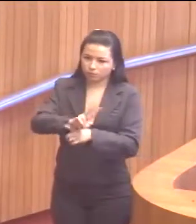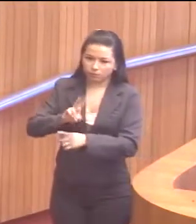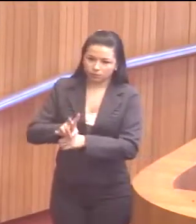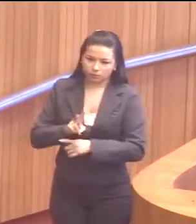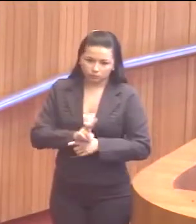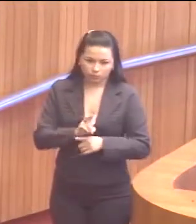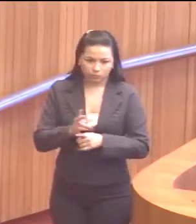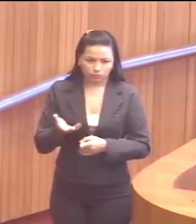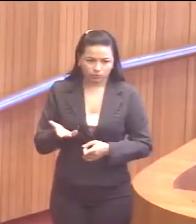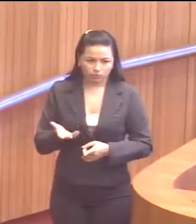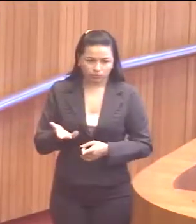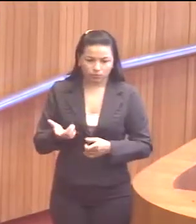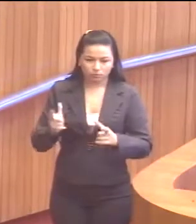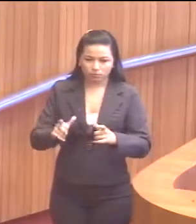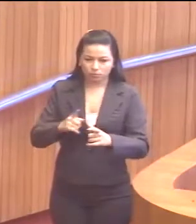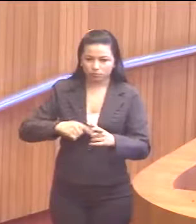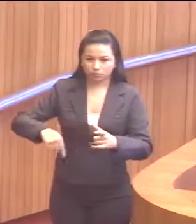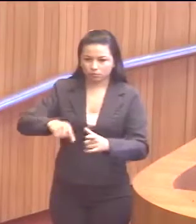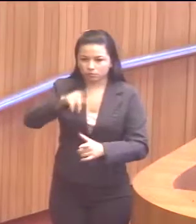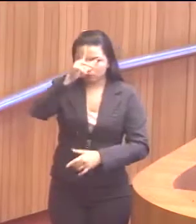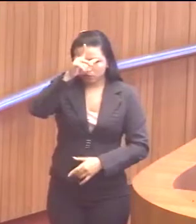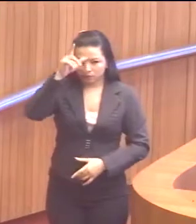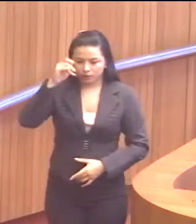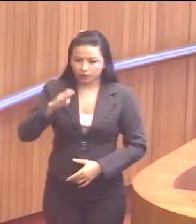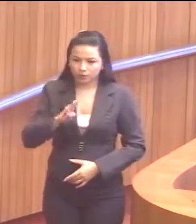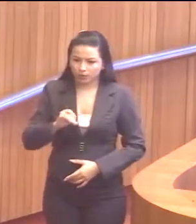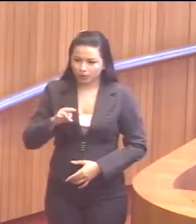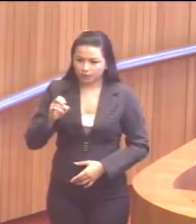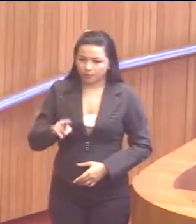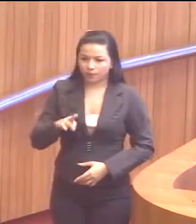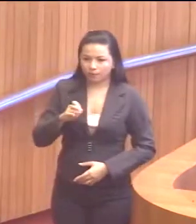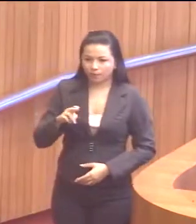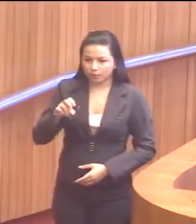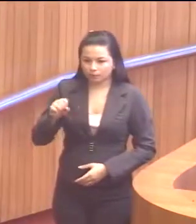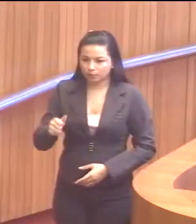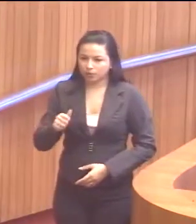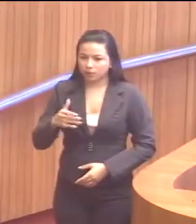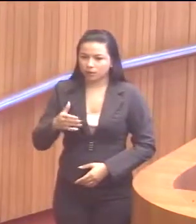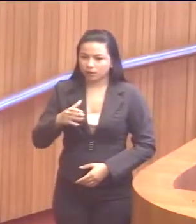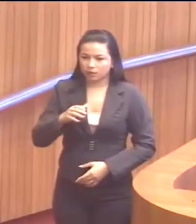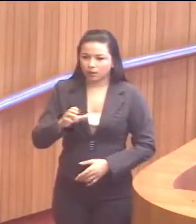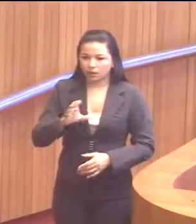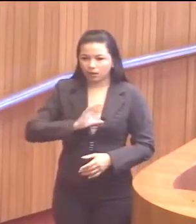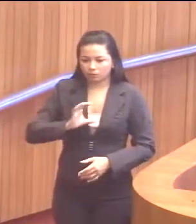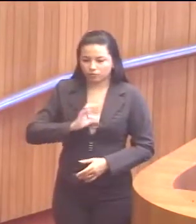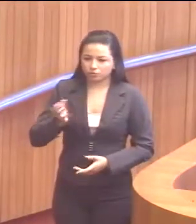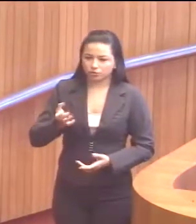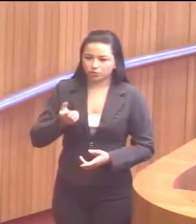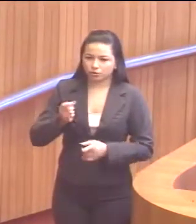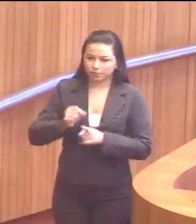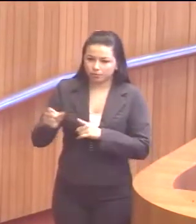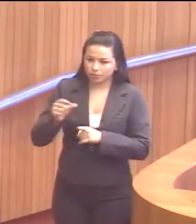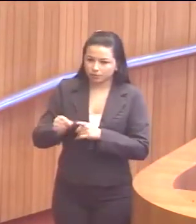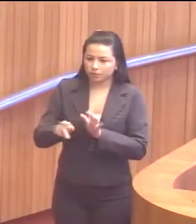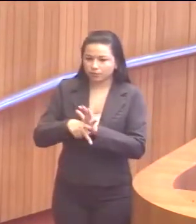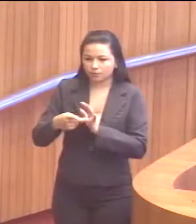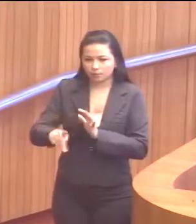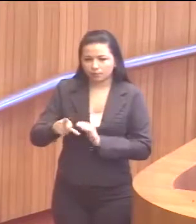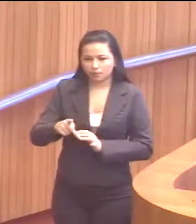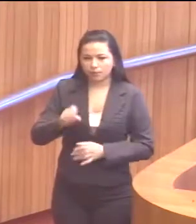recuperação dos campos nos municípios de Bacabal, Balsas, Caxias, Imperatriz, Pedreiras, Pinheiro,